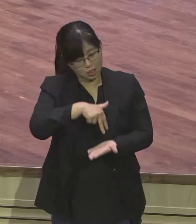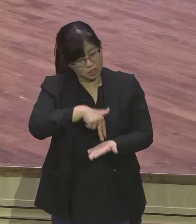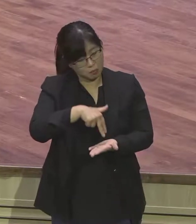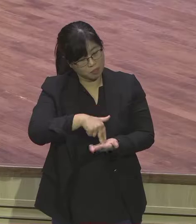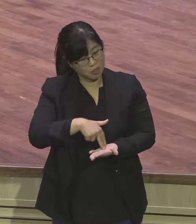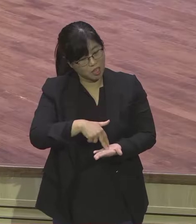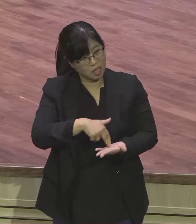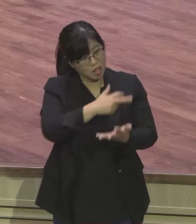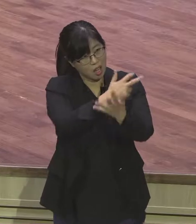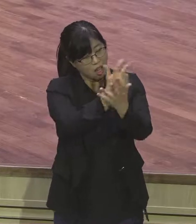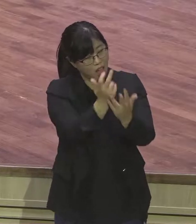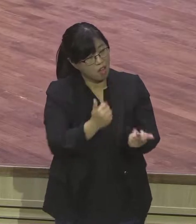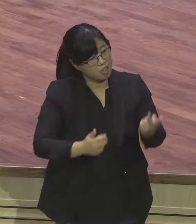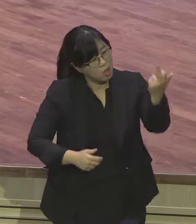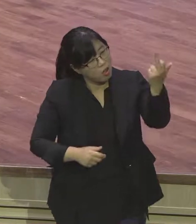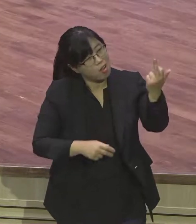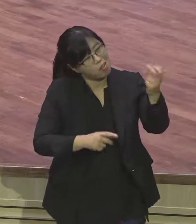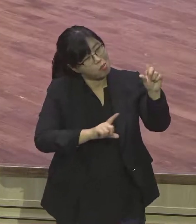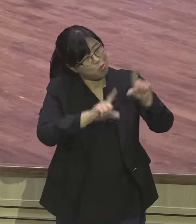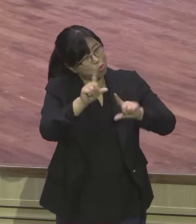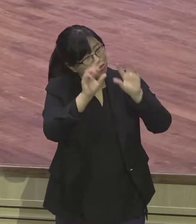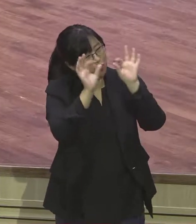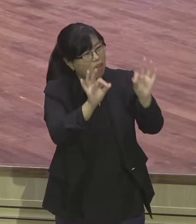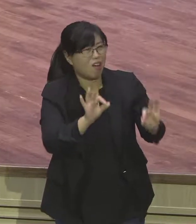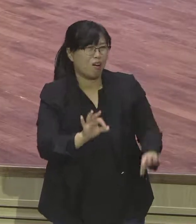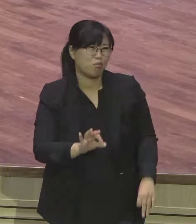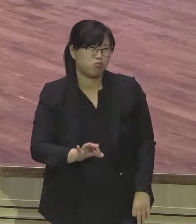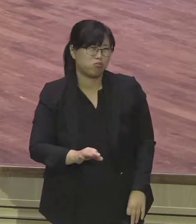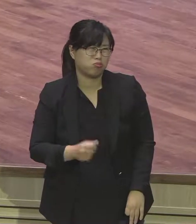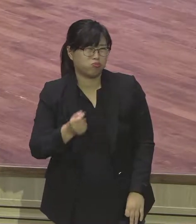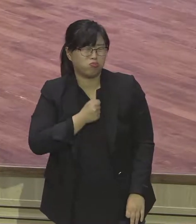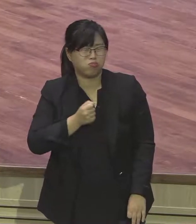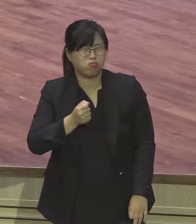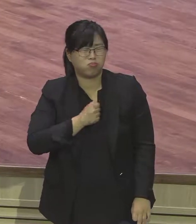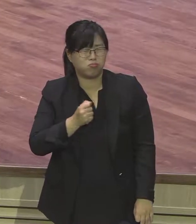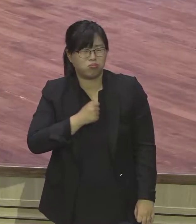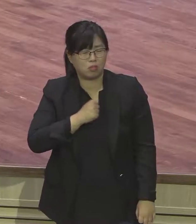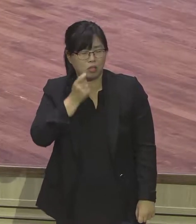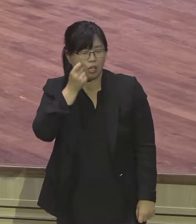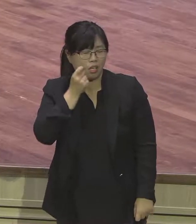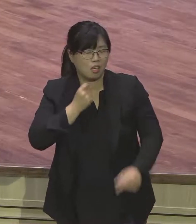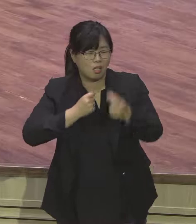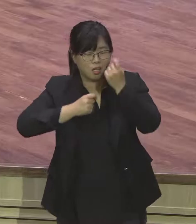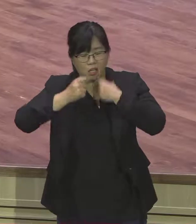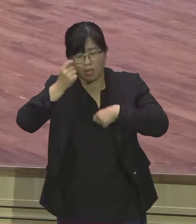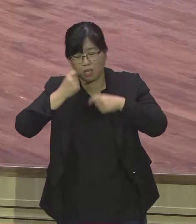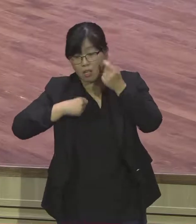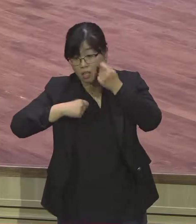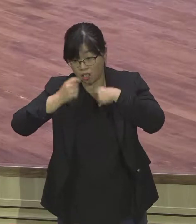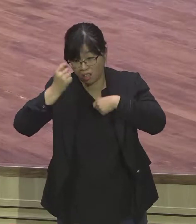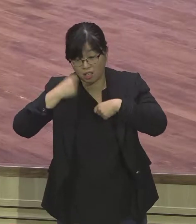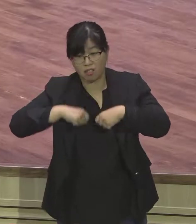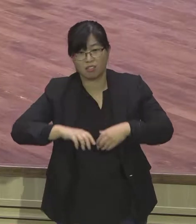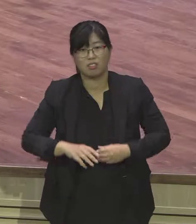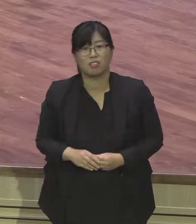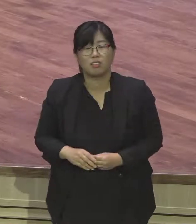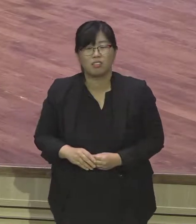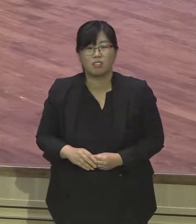울기까지 했다 울기까지 너무 답답 해서 그러니까 무슨 말이에요 요셉은 완전히 하나님